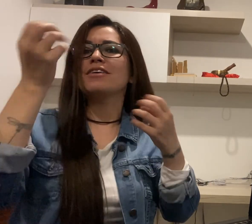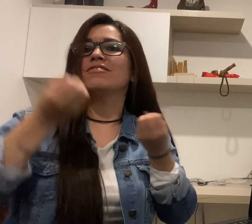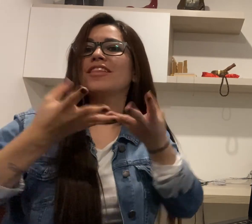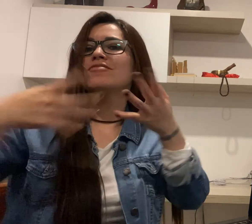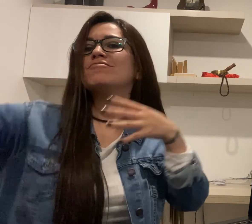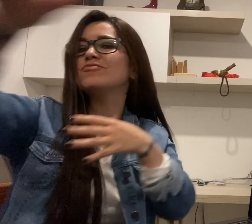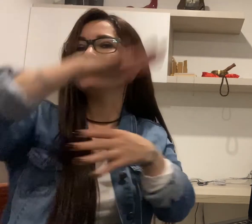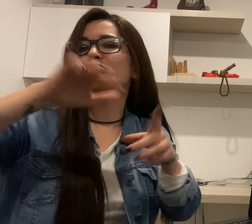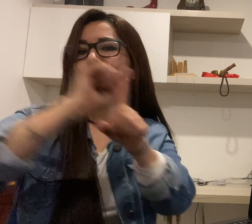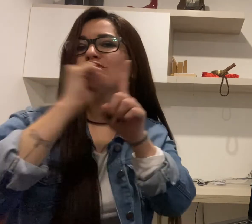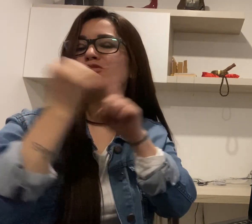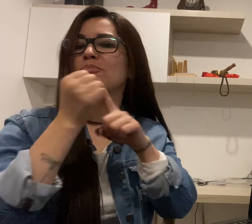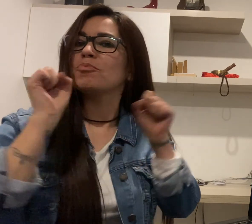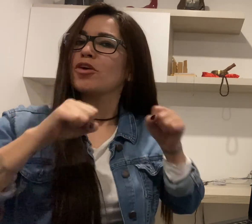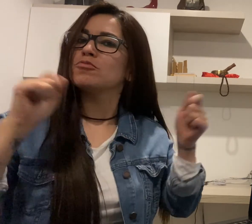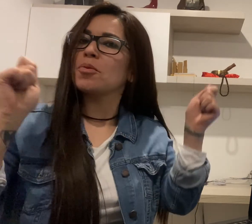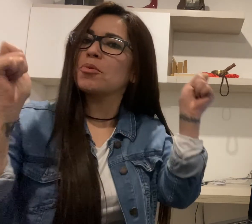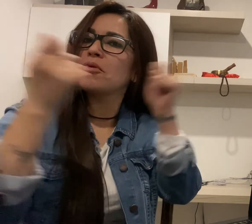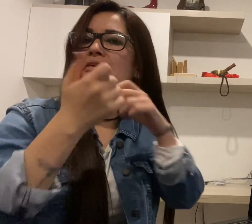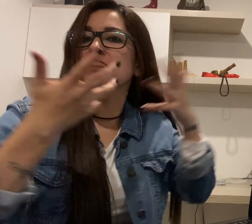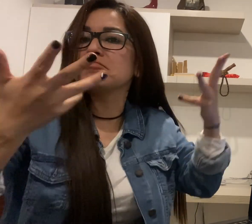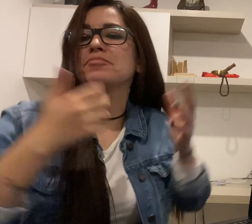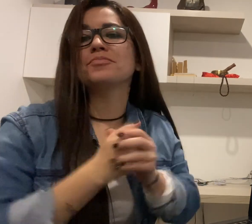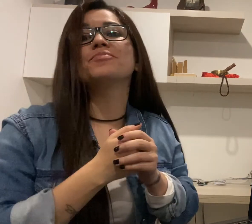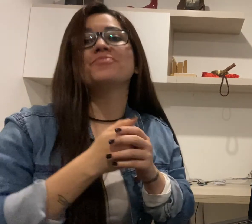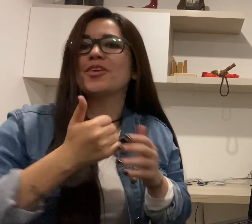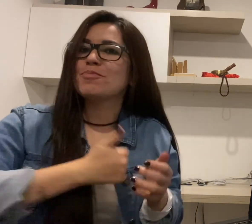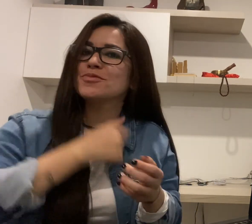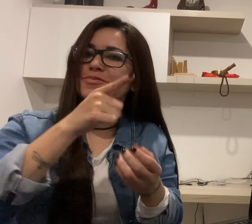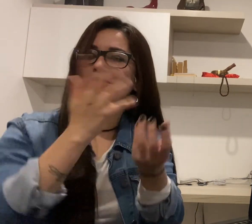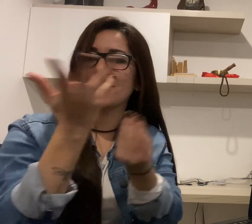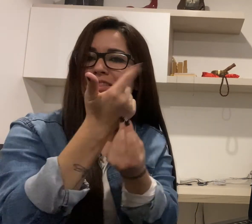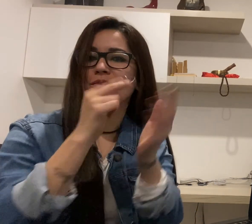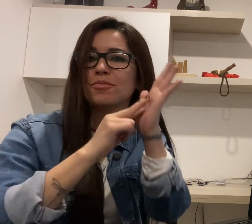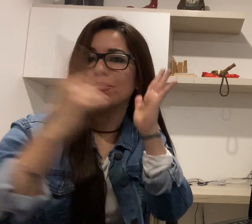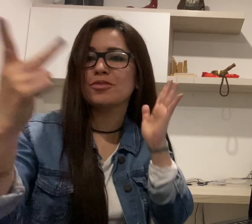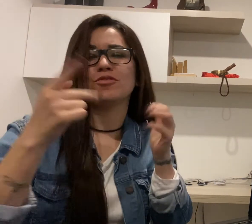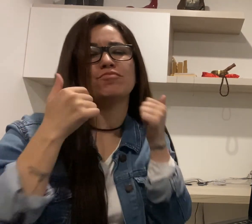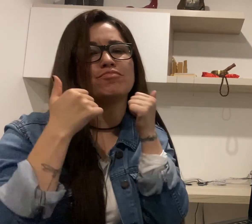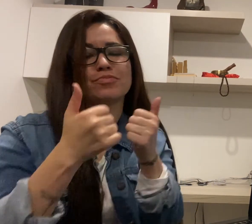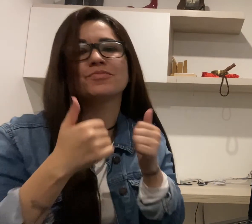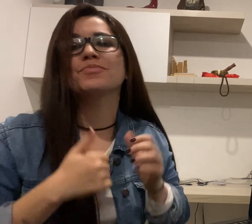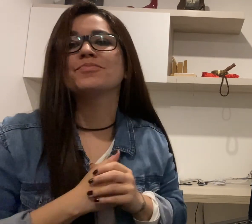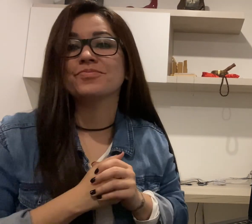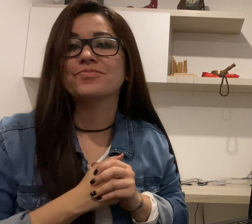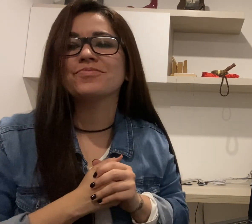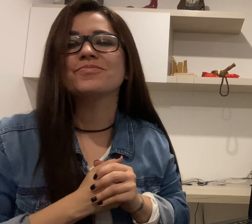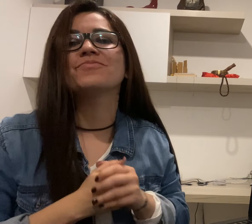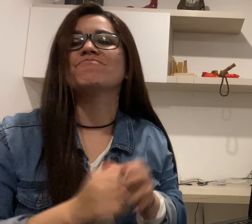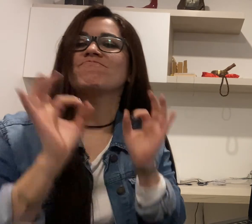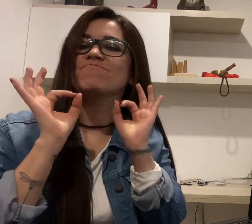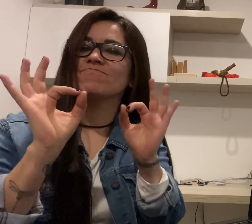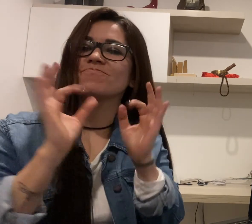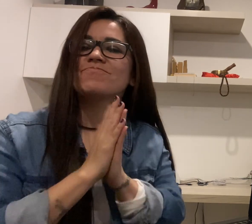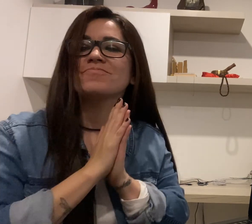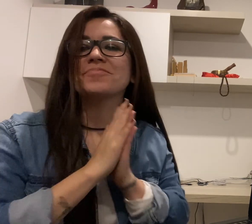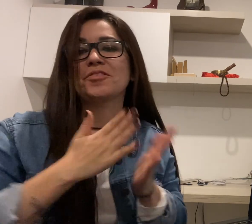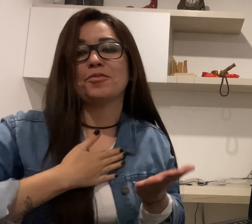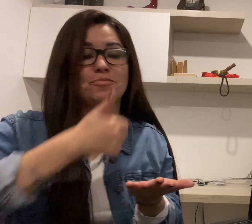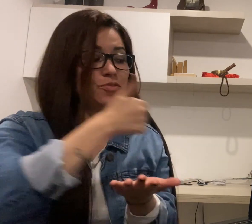fundamento, y que hacia el futuro, como artistas, podamos tener una identidad propia. Por eso me pareció